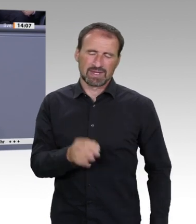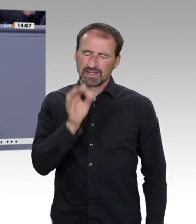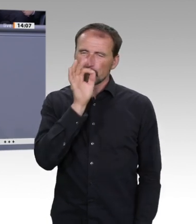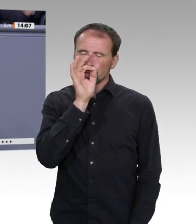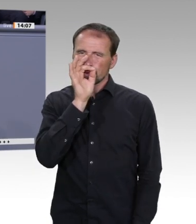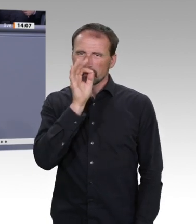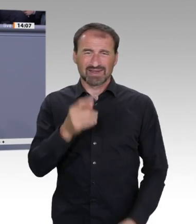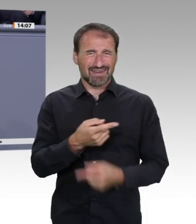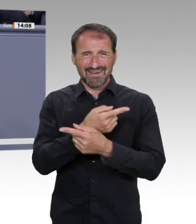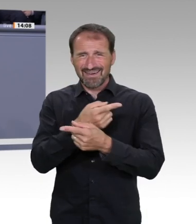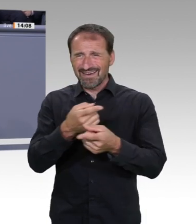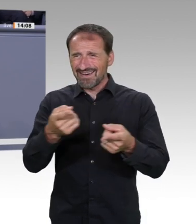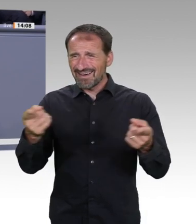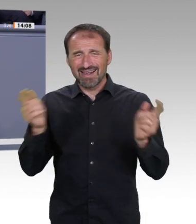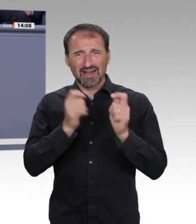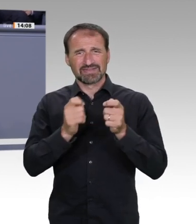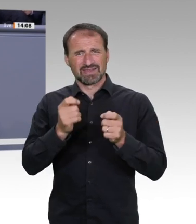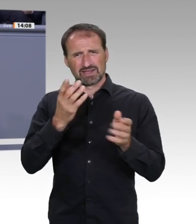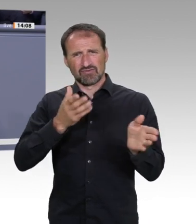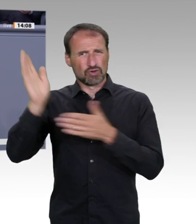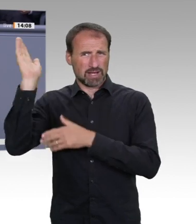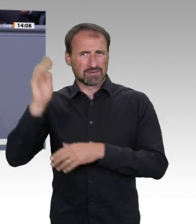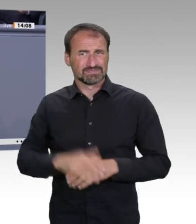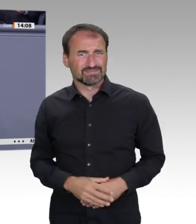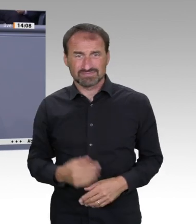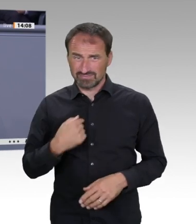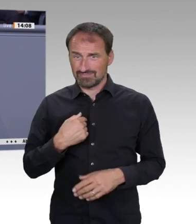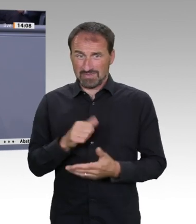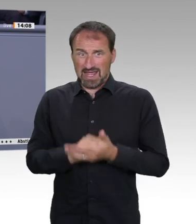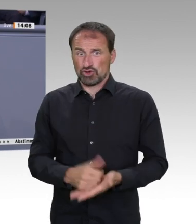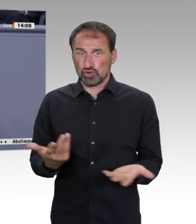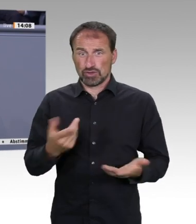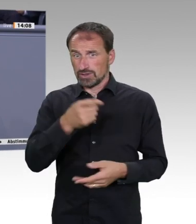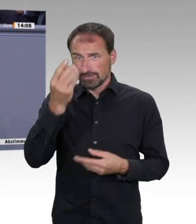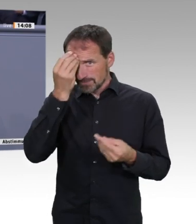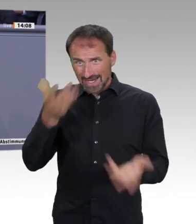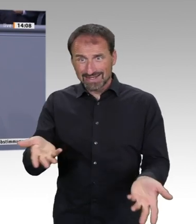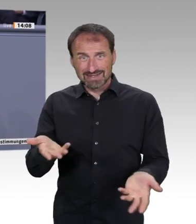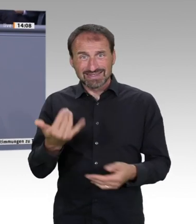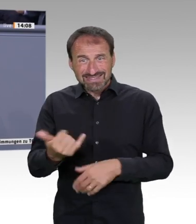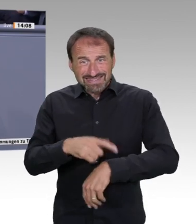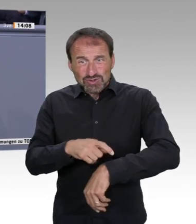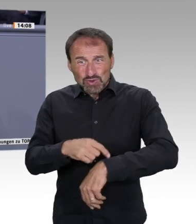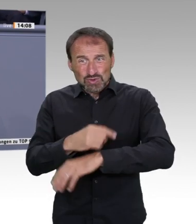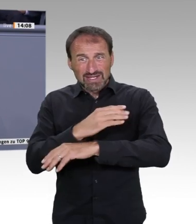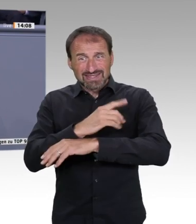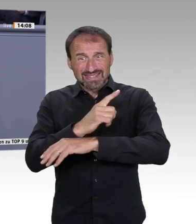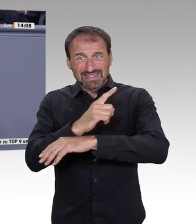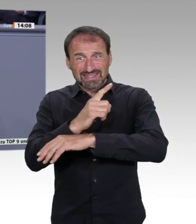Langsamen. Sie wollen die Zukunftsthemen ernst nehmen? Dann gehen Sie den Wandel von der analogen in die digitale